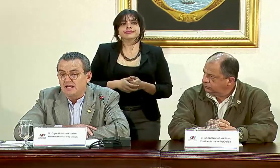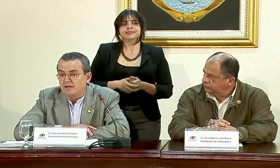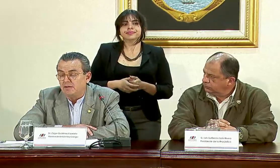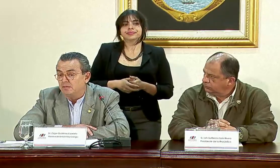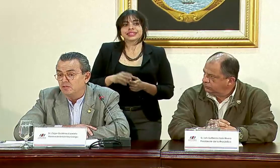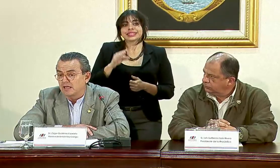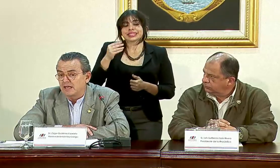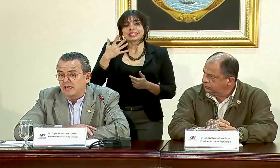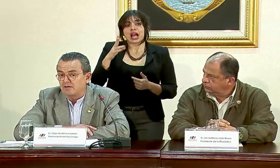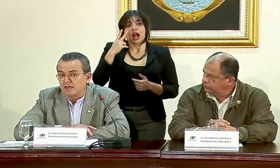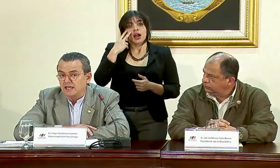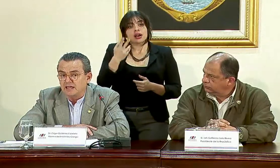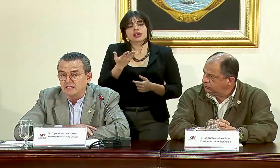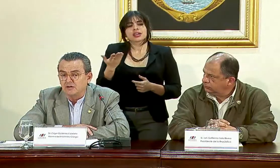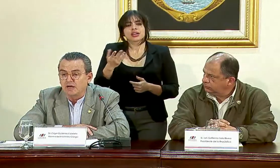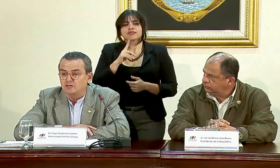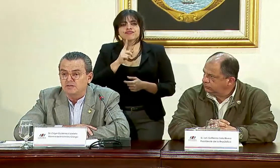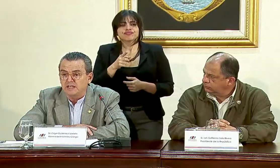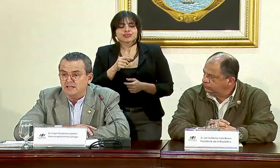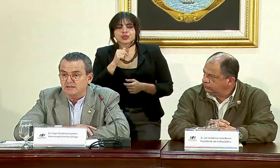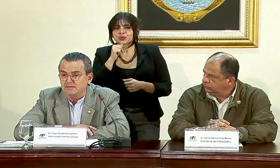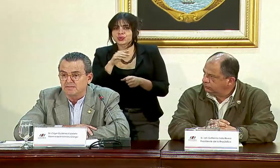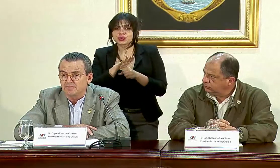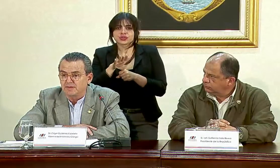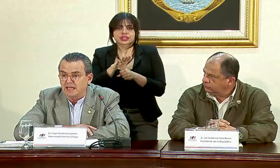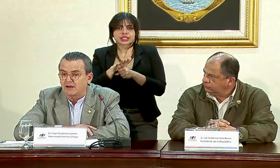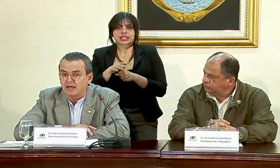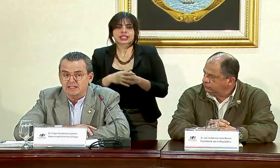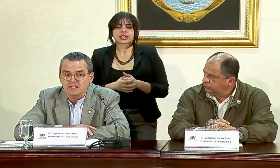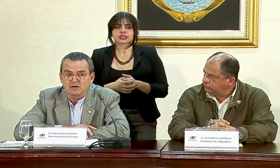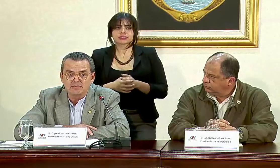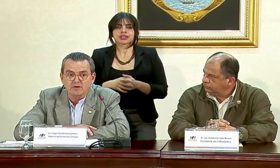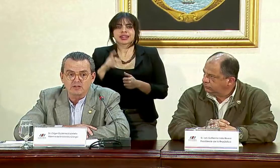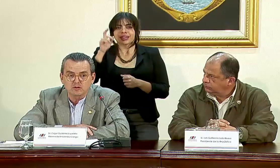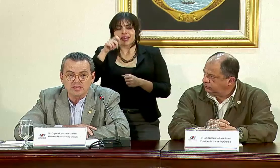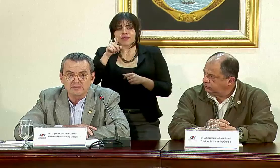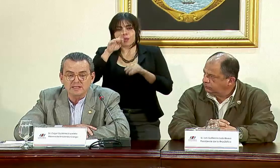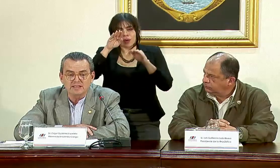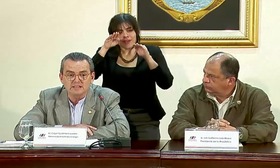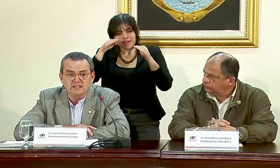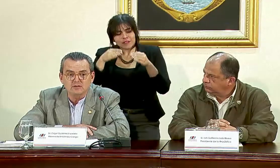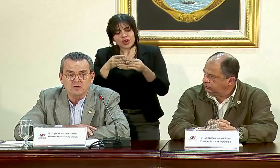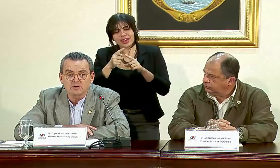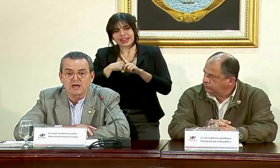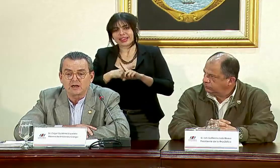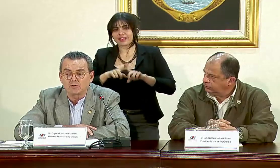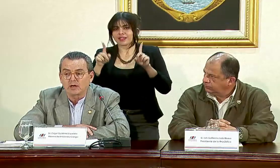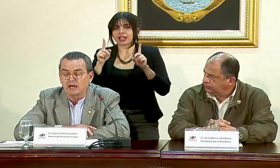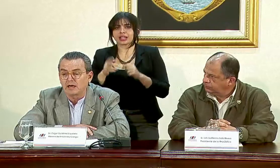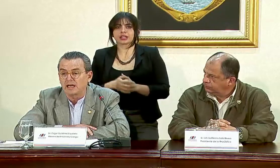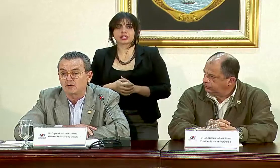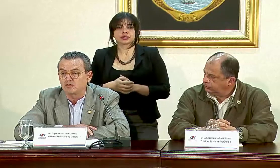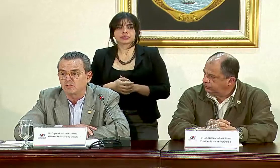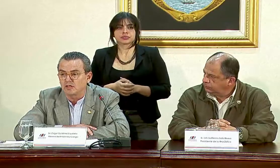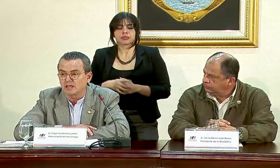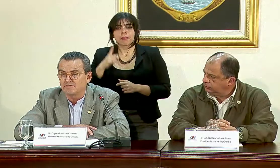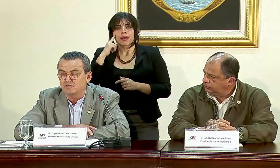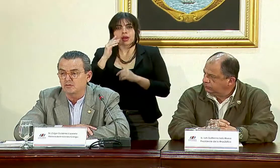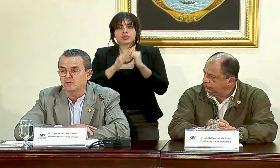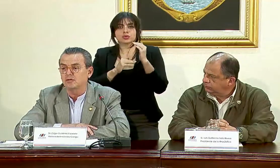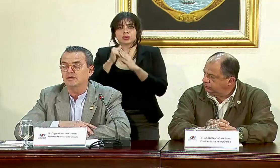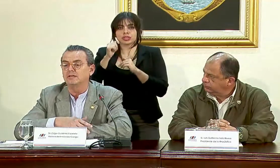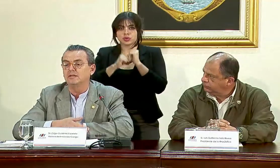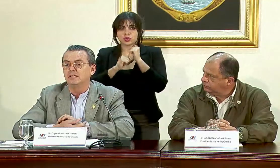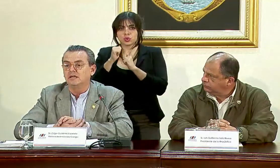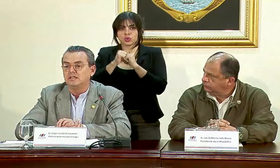Y vimos que en realidad no era suficiente, que había que hacer un enfoque totalmente distinto a la construcción de la